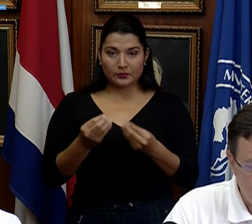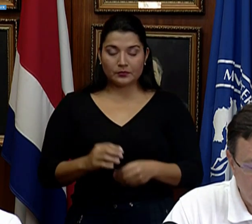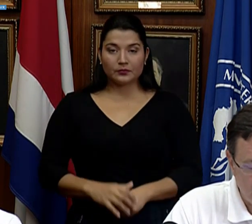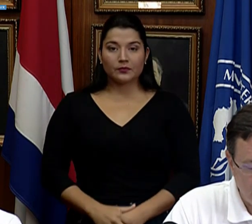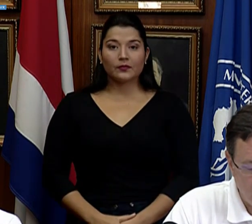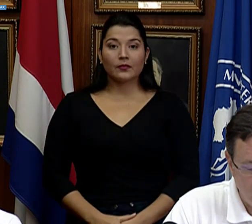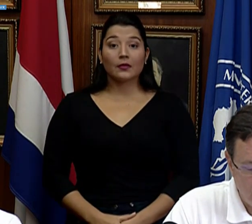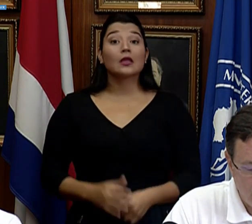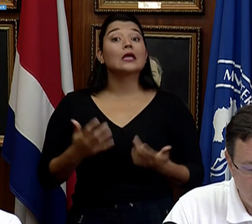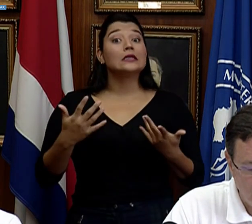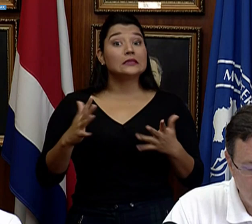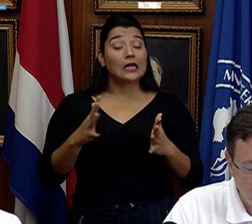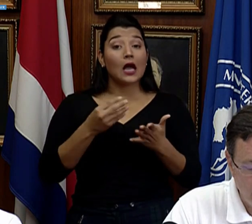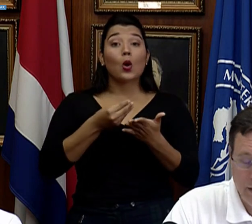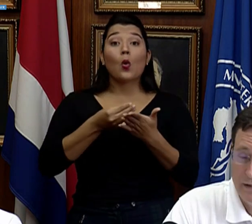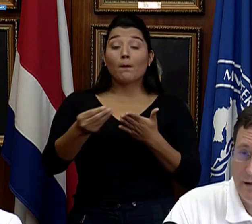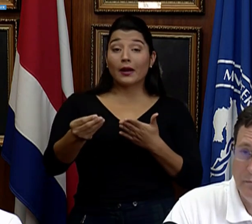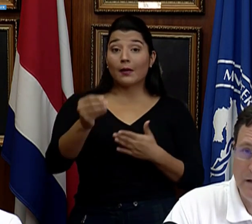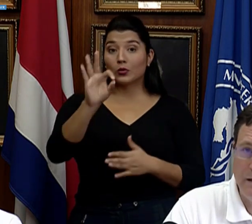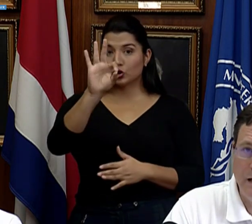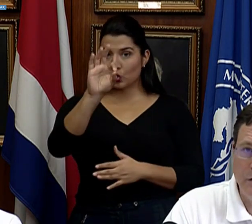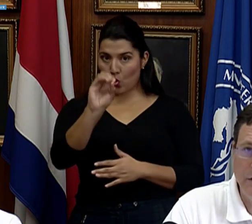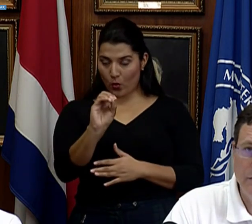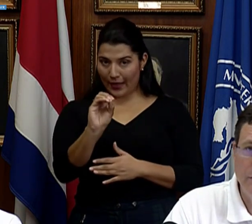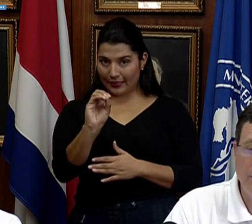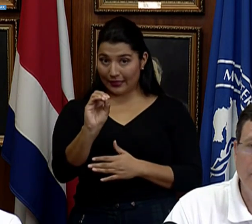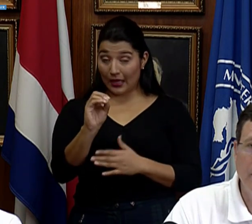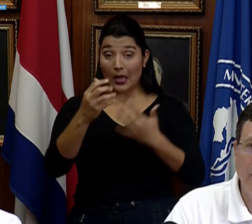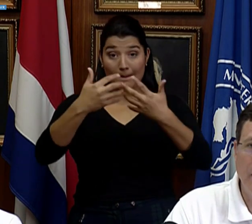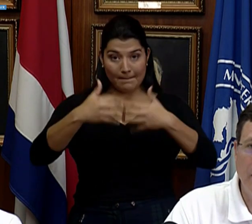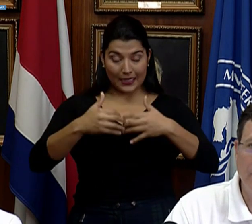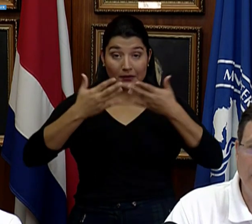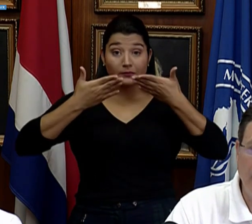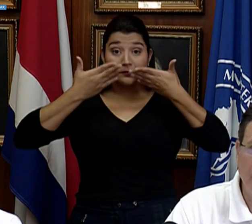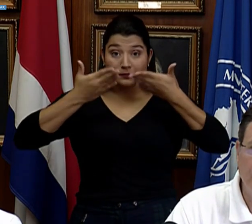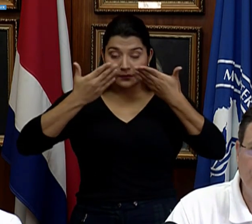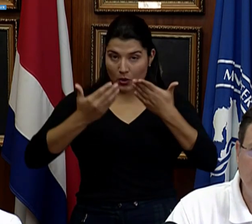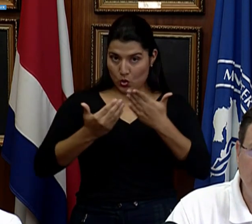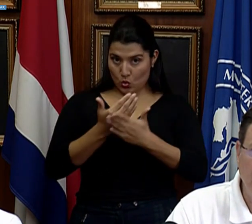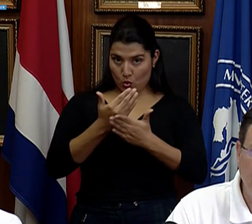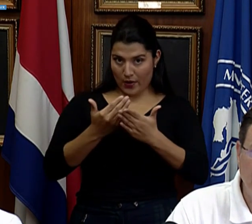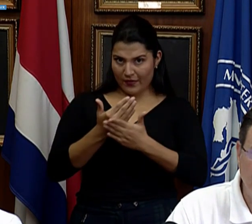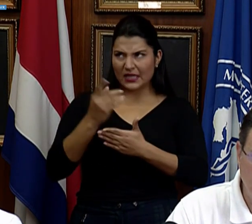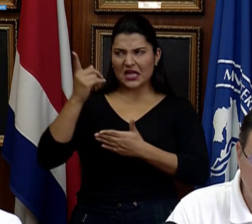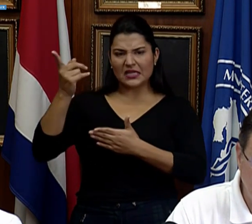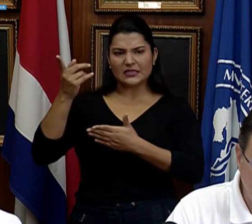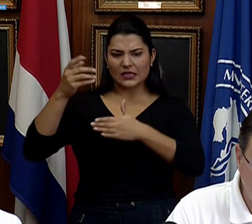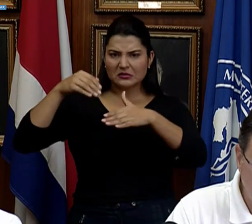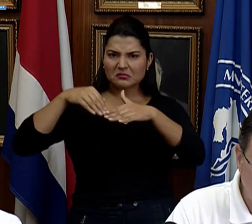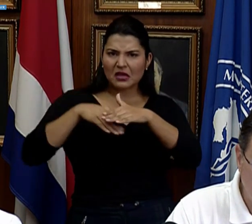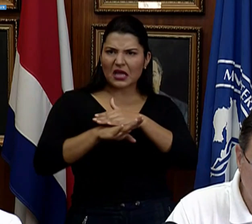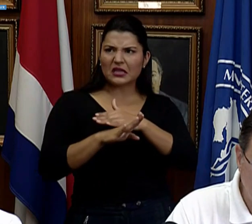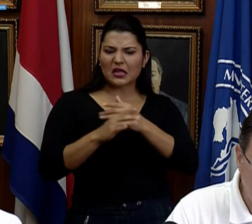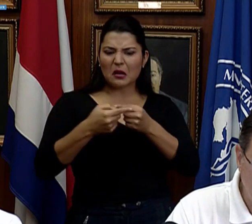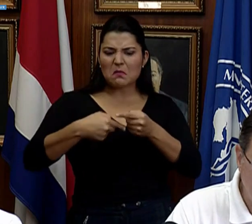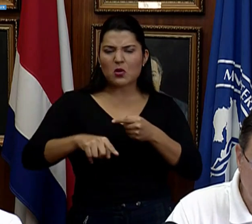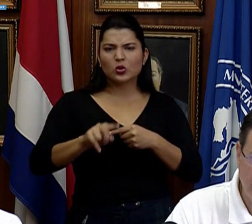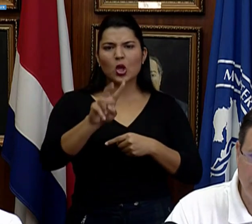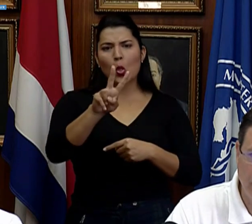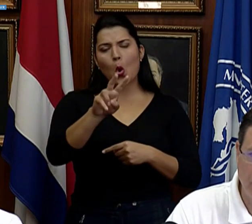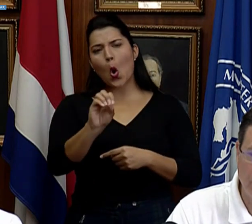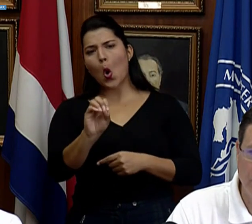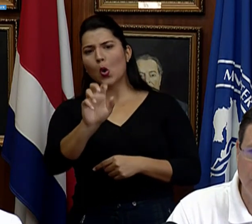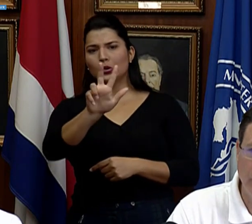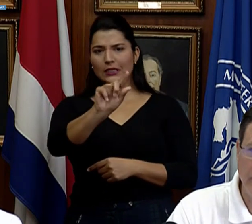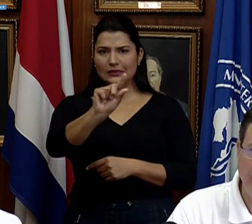Ya se han comprado 90 ventiladores que ingresarán en las próximas dos o tres semanas.